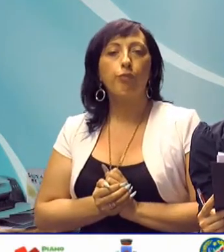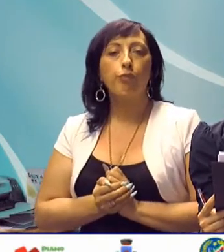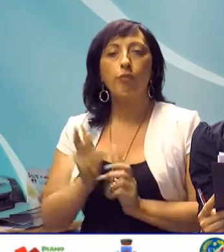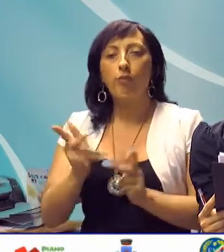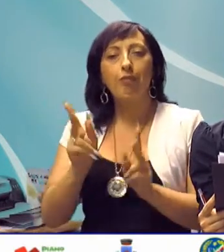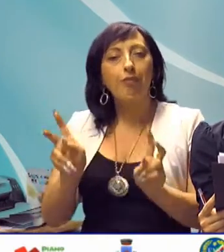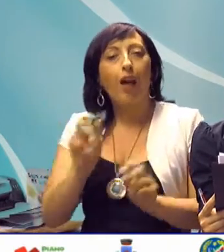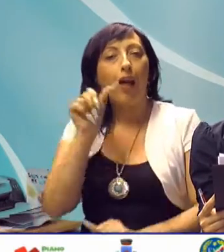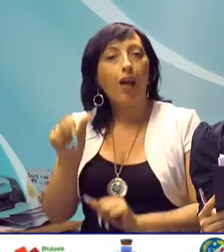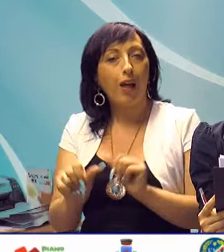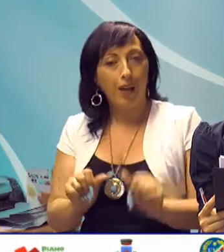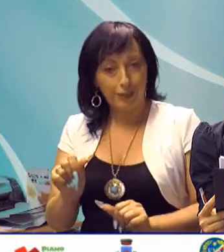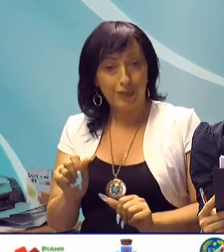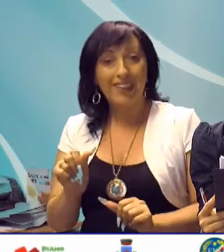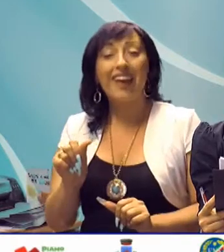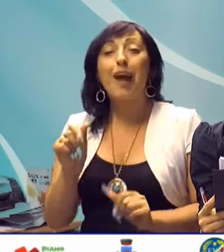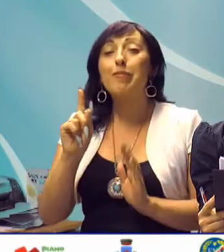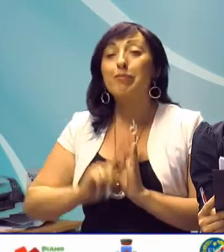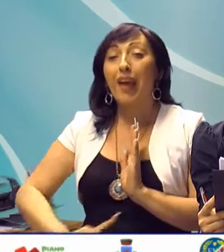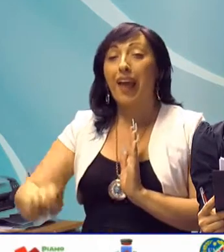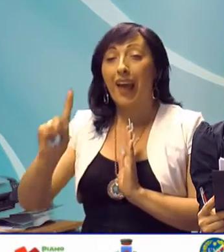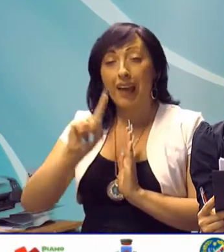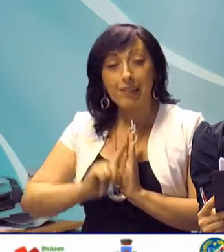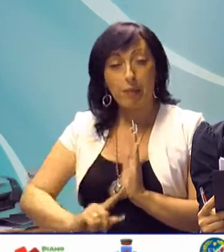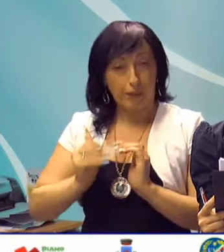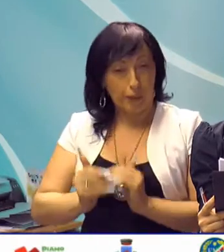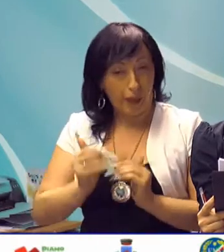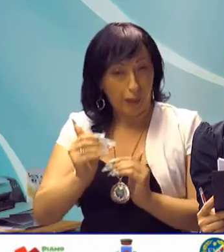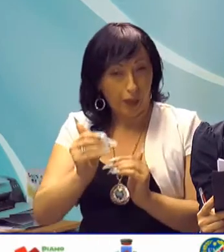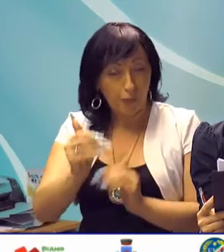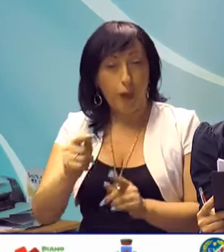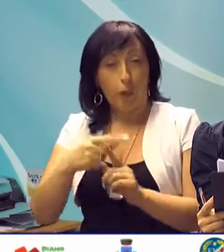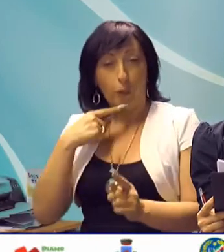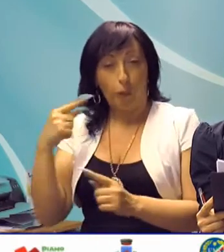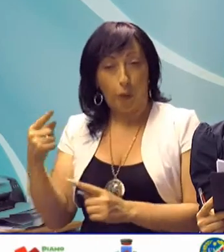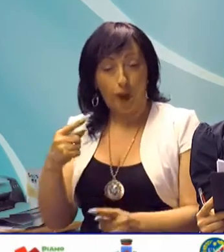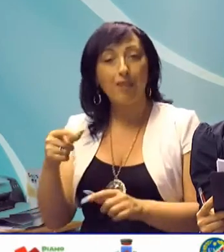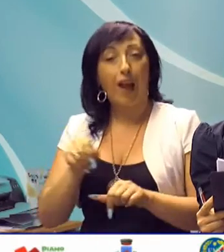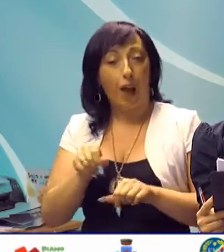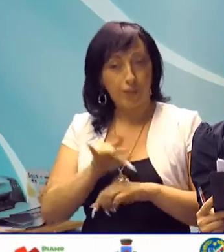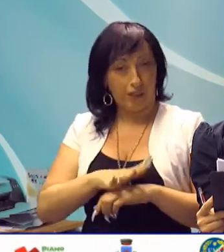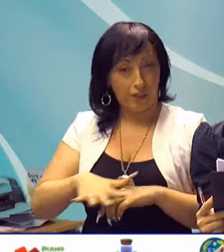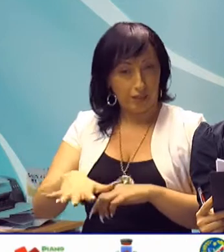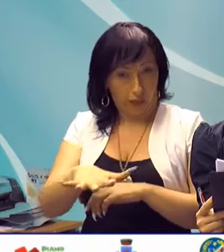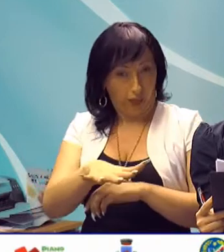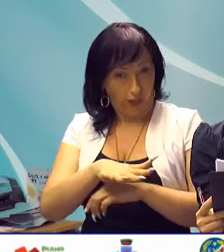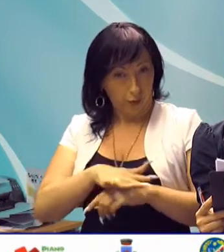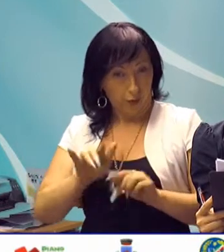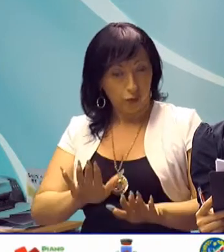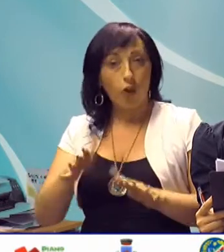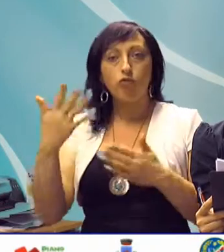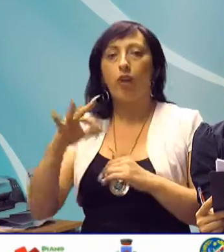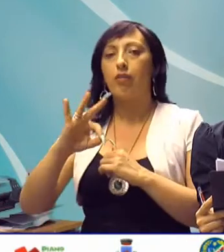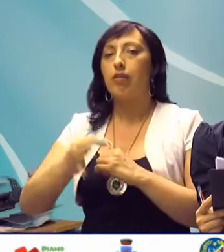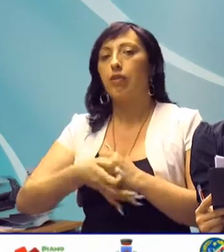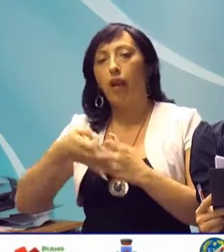Cambiamo decisamente argomento. Dopo mesi di rinvii e polemiche tra amministratori del territorio, sembra giunta la data